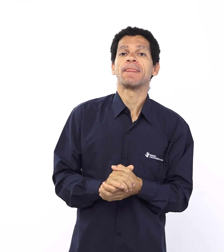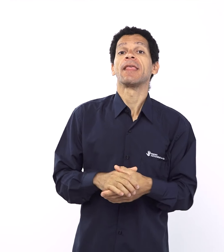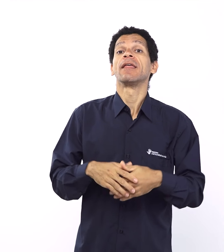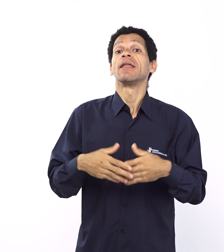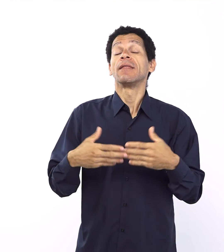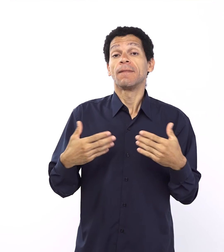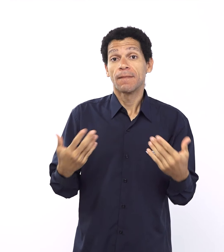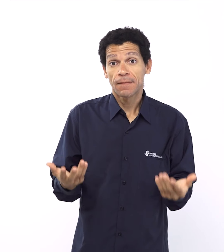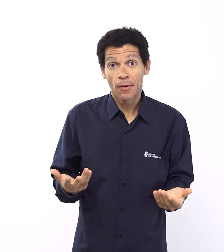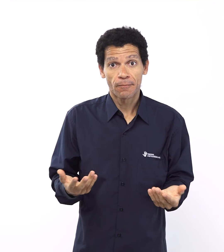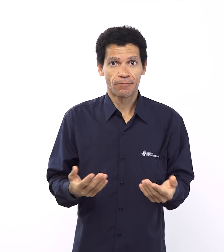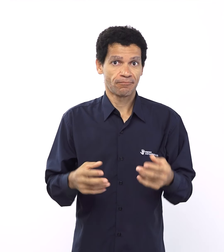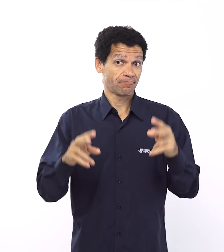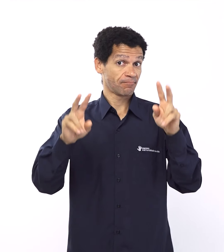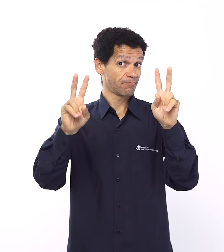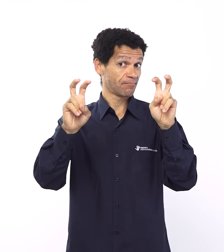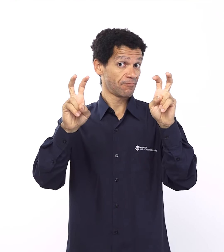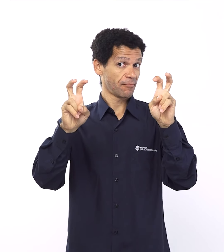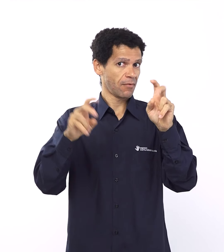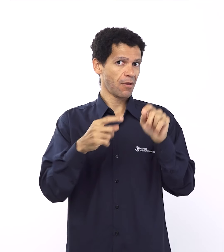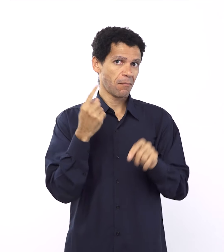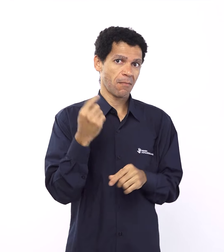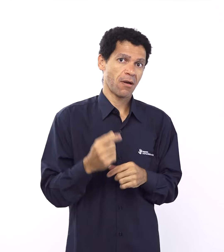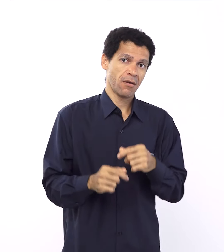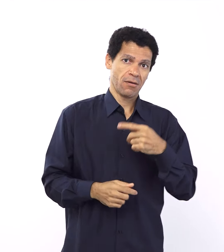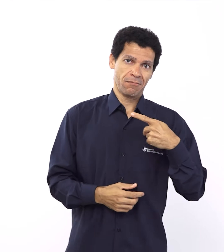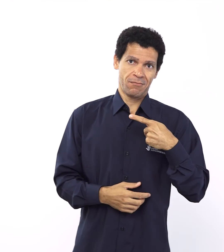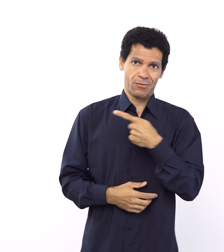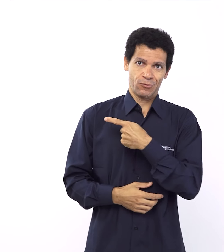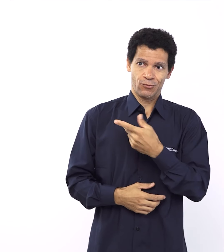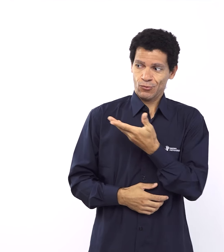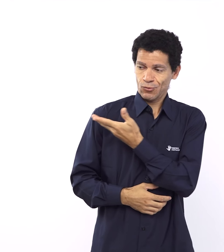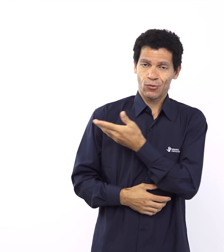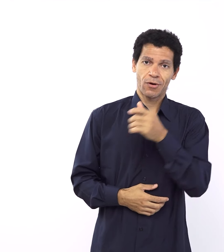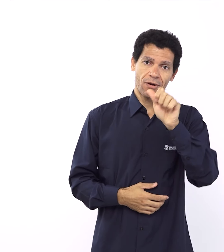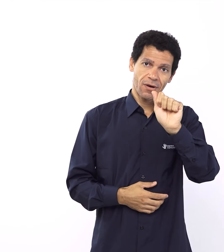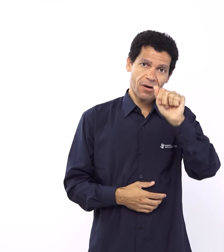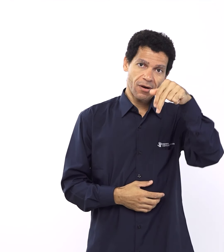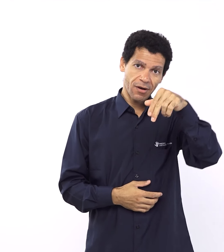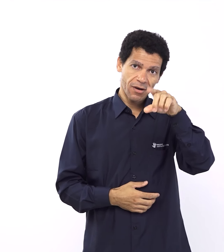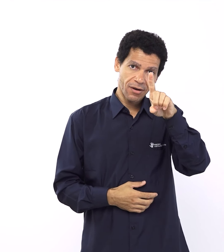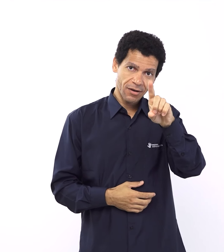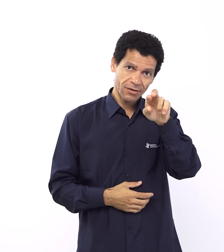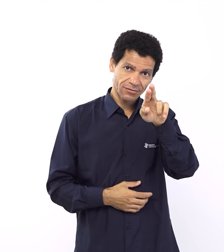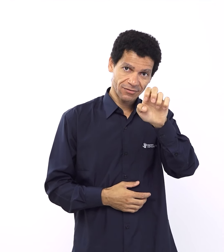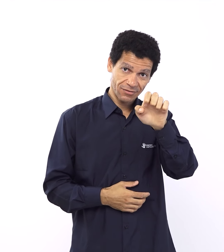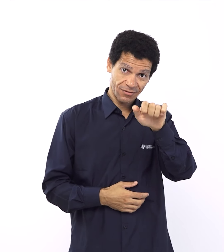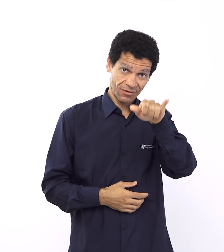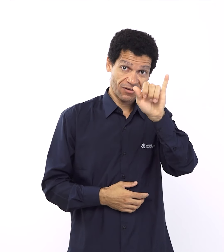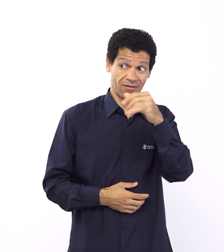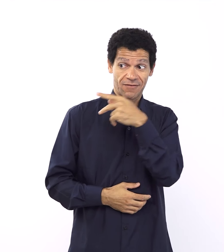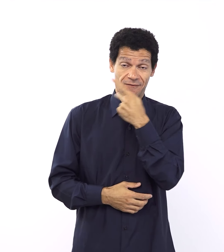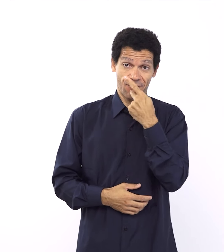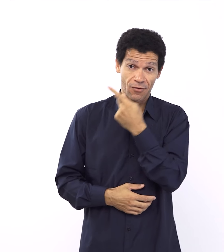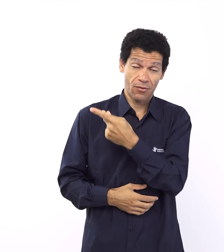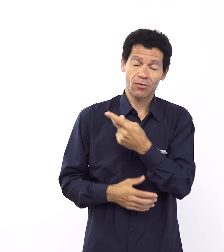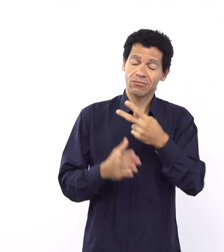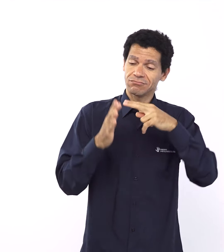que o André falou, Da graça relacionado à seriedade da aliança, né? O André pontuou aí